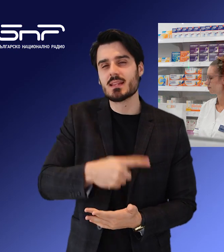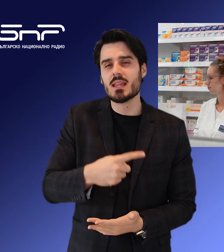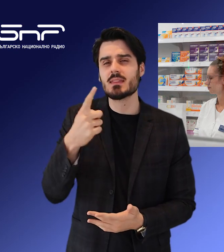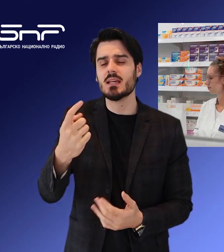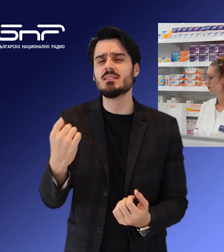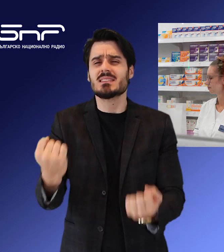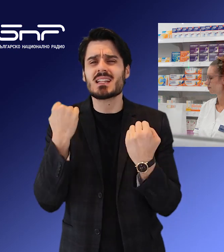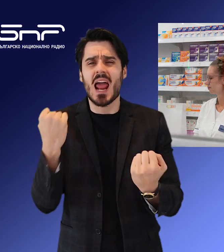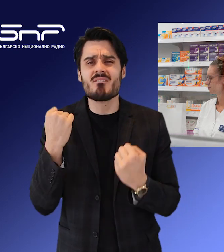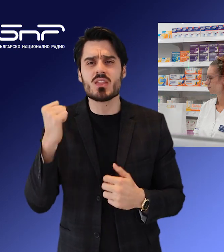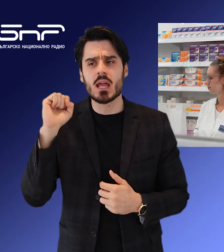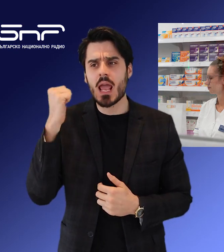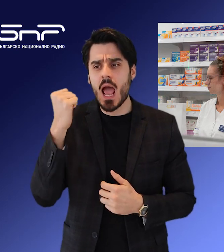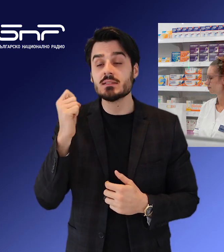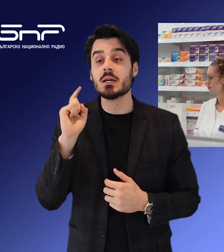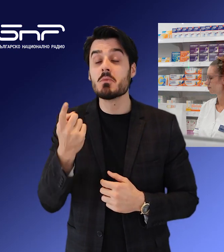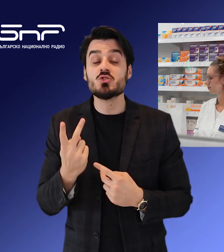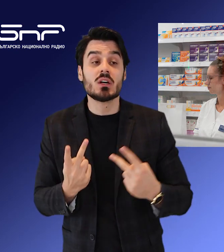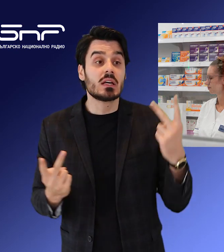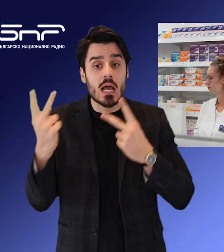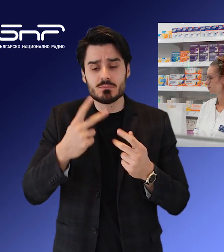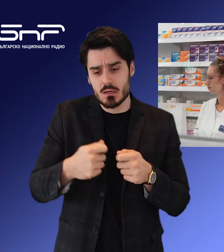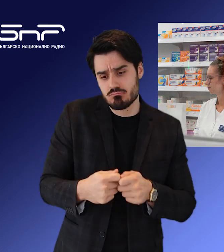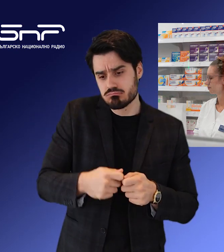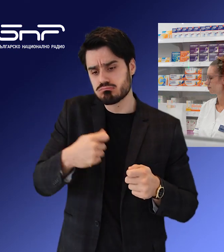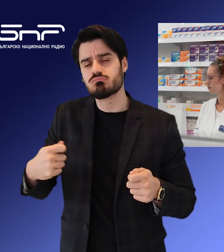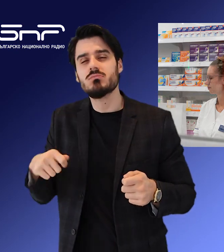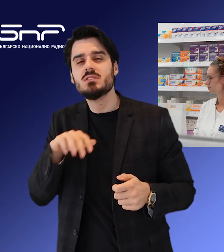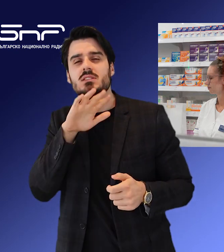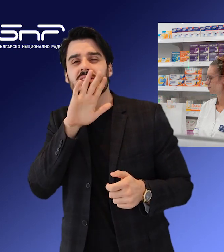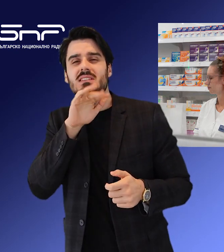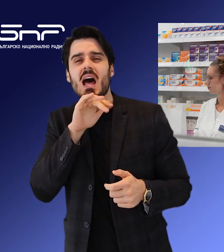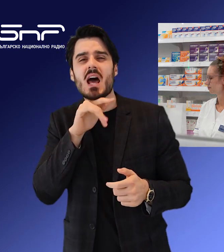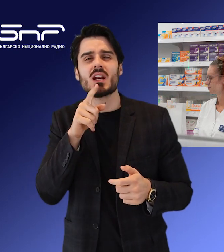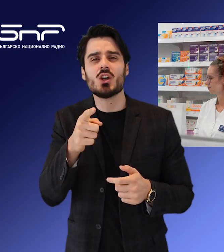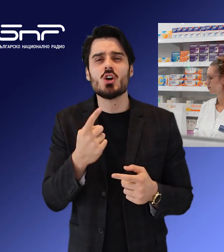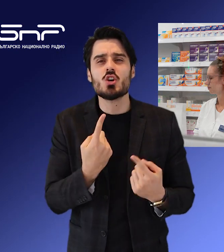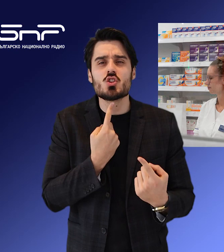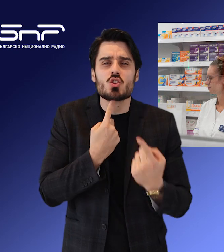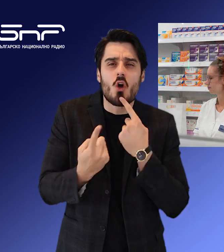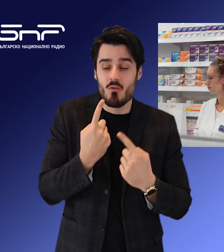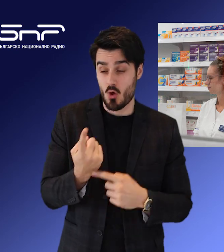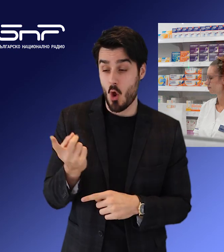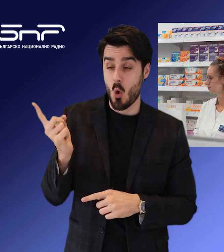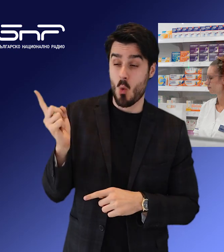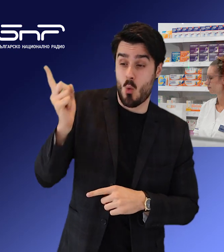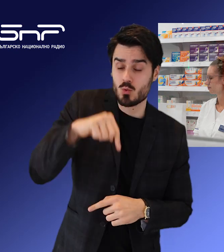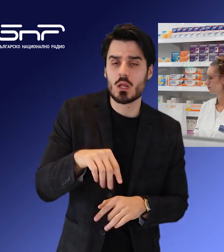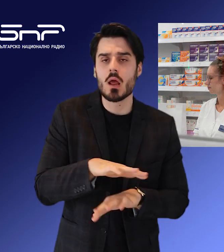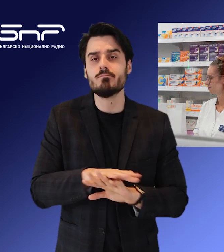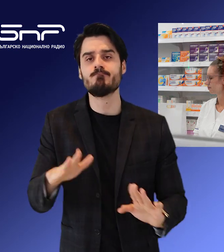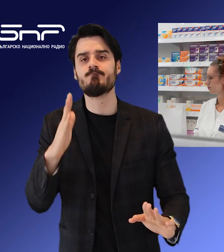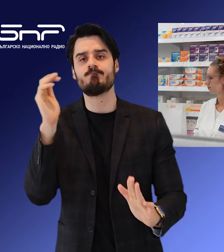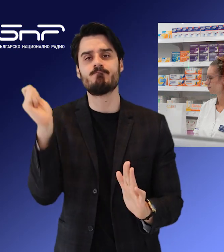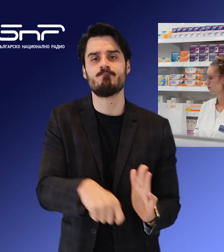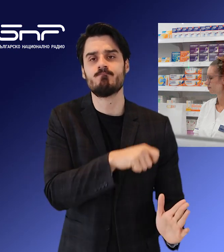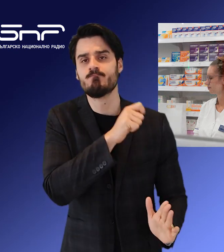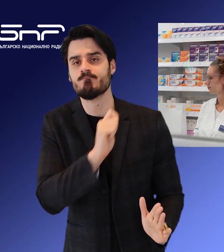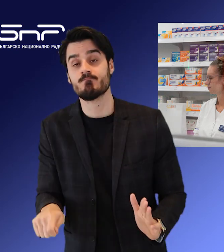каса и фармацевтичния съюз могат да се разберат за удължаването на стария договор, който отутри няма да бъде валиден. Това